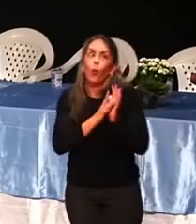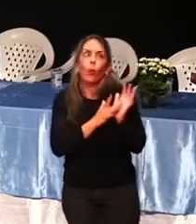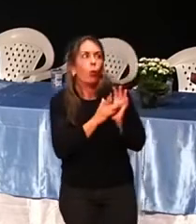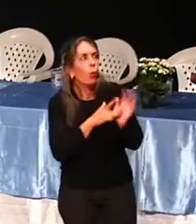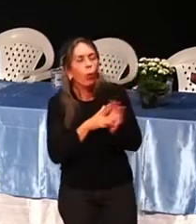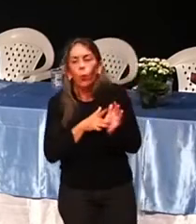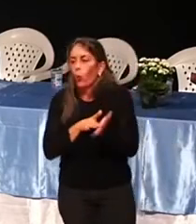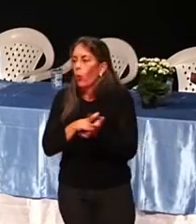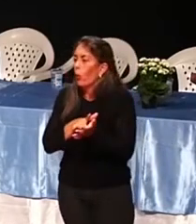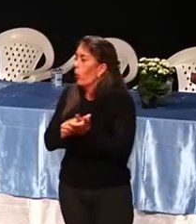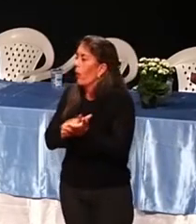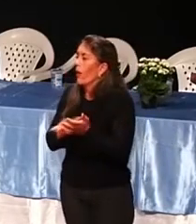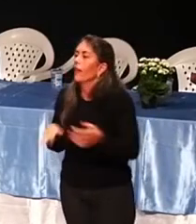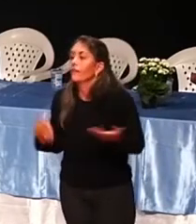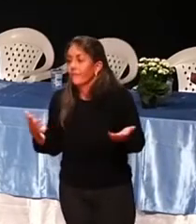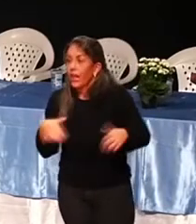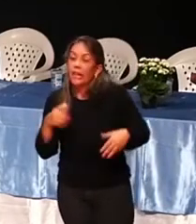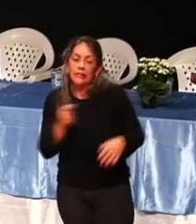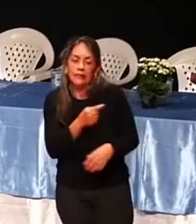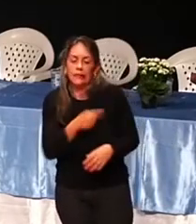Que às vezes está do teu lado.